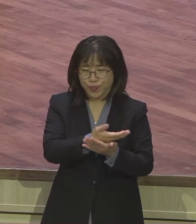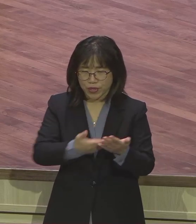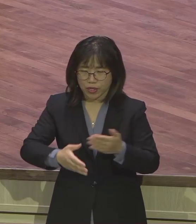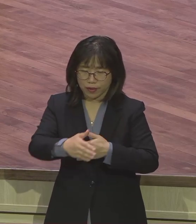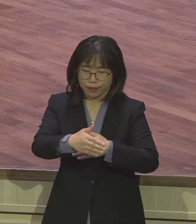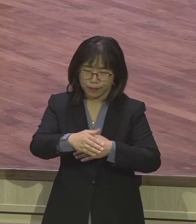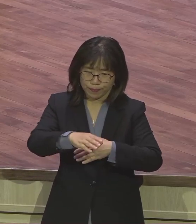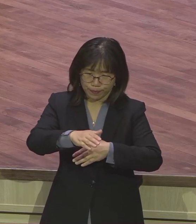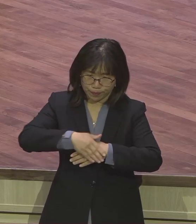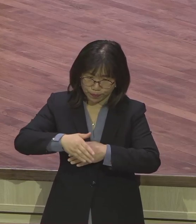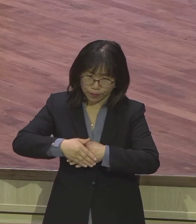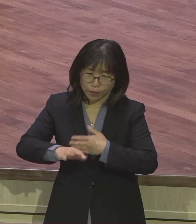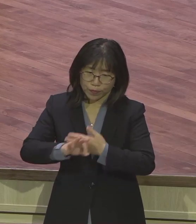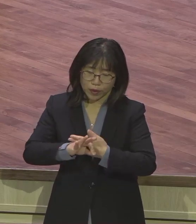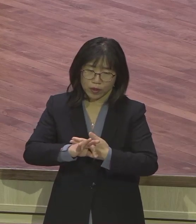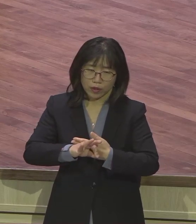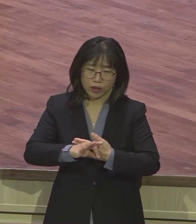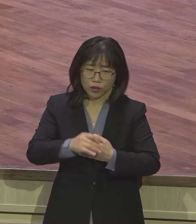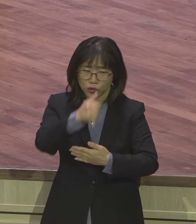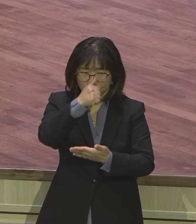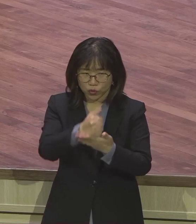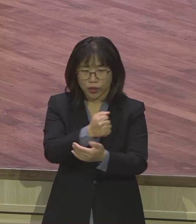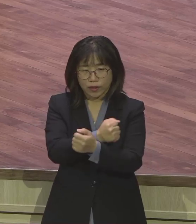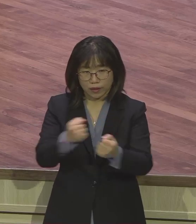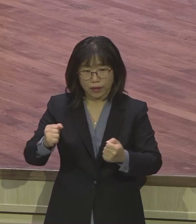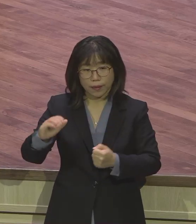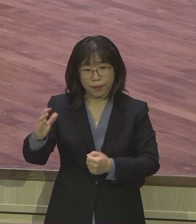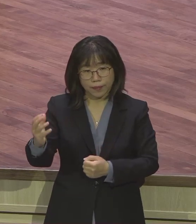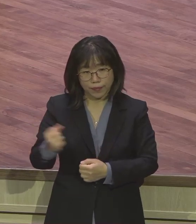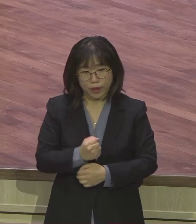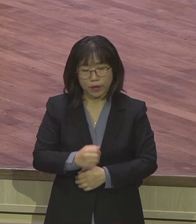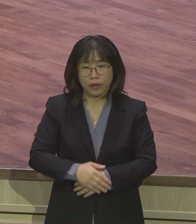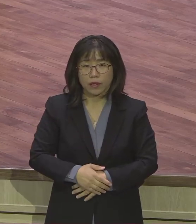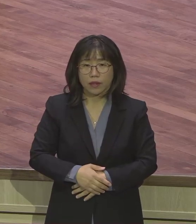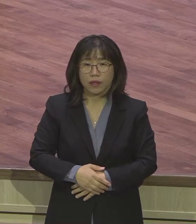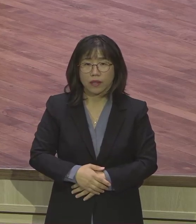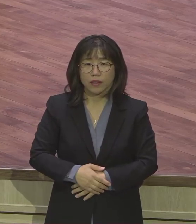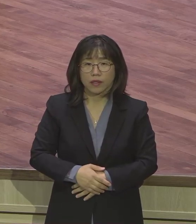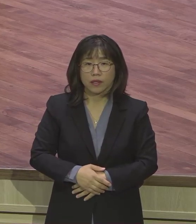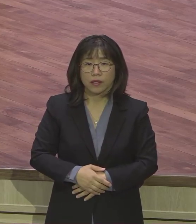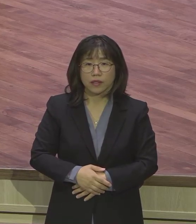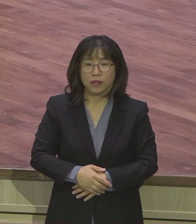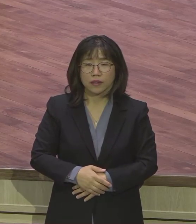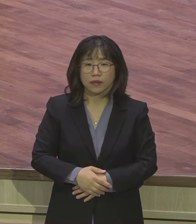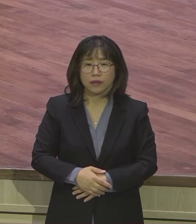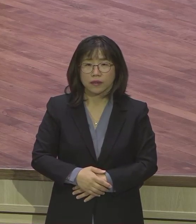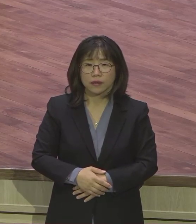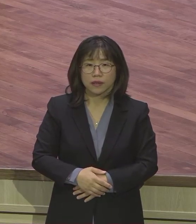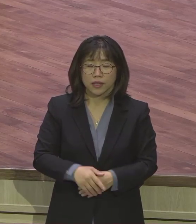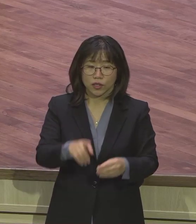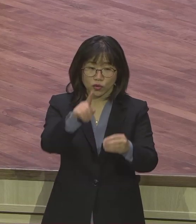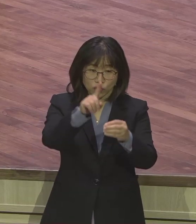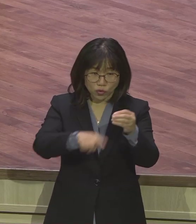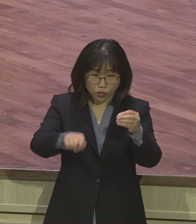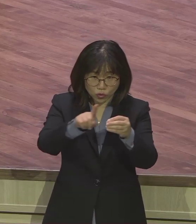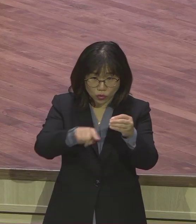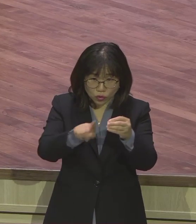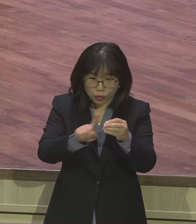그러니 보세요. 태국이 다 중돌이 많아요. 태국에는 우리나라처럼 남자가 태어나면 군대 가잖아요. 저